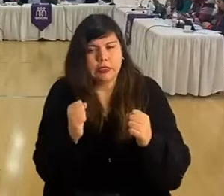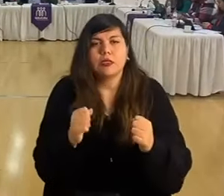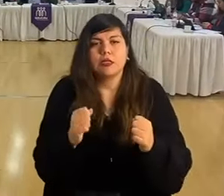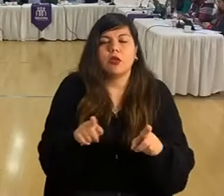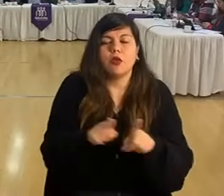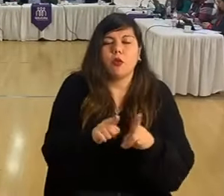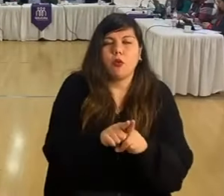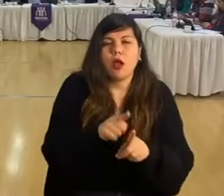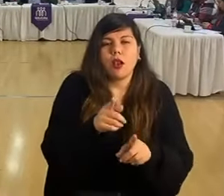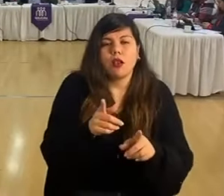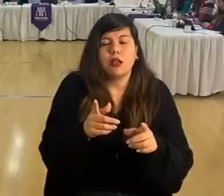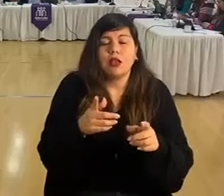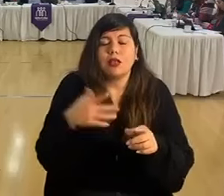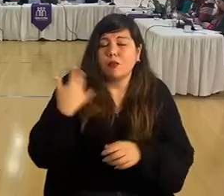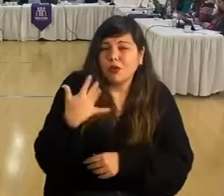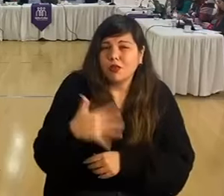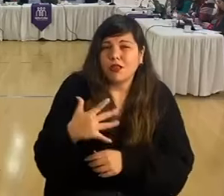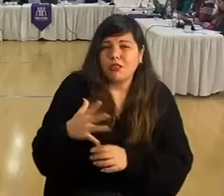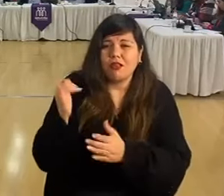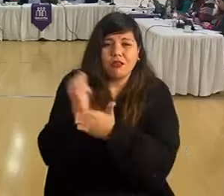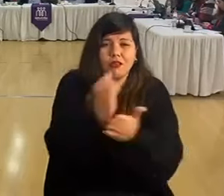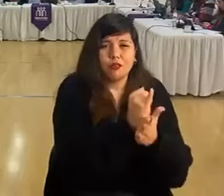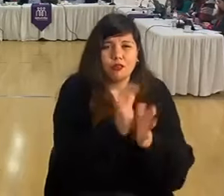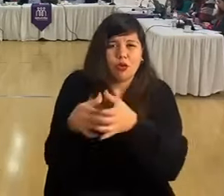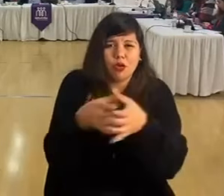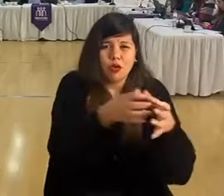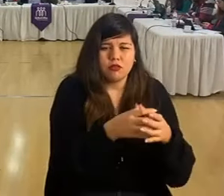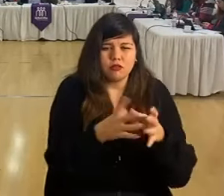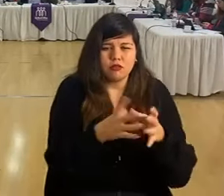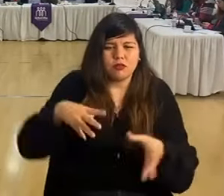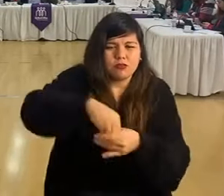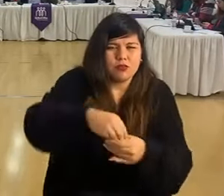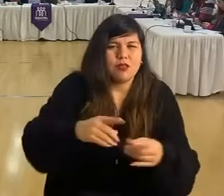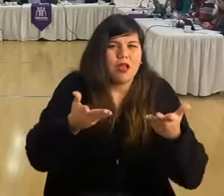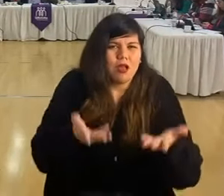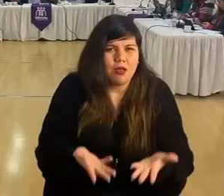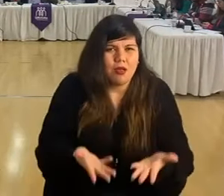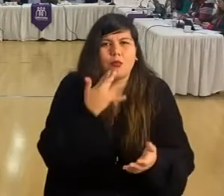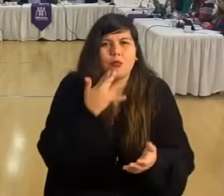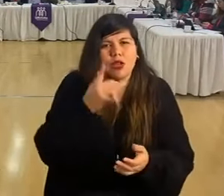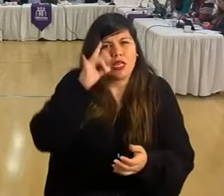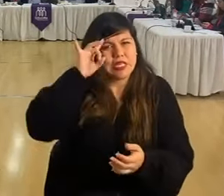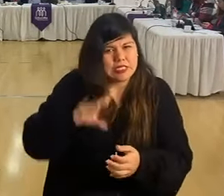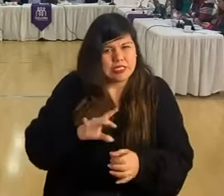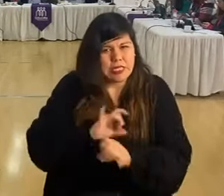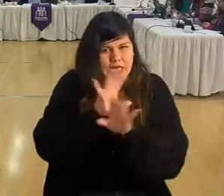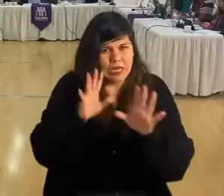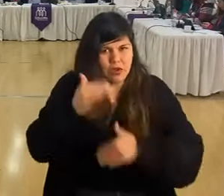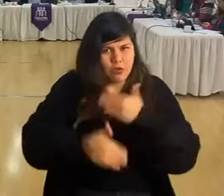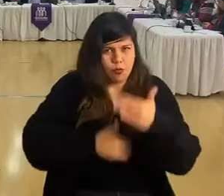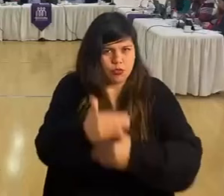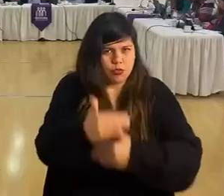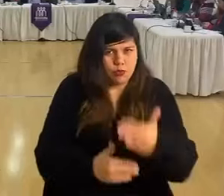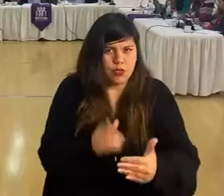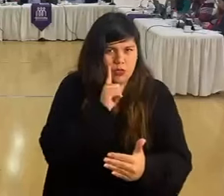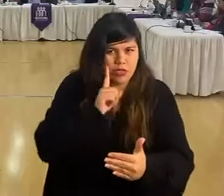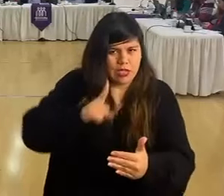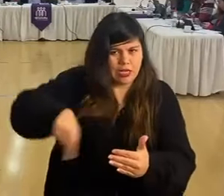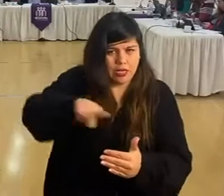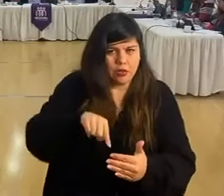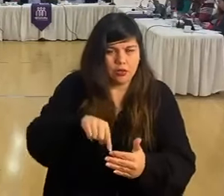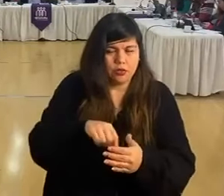presentes, para que también puedan hacerle consultas a los profesionales, que sé que tienen muy claro el procedimiento, y